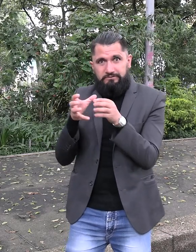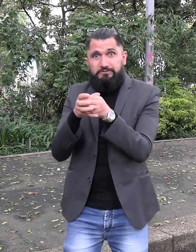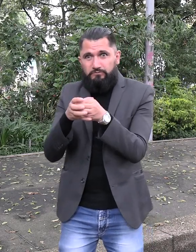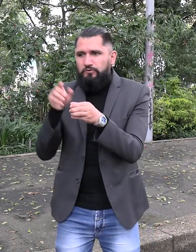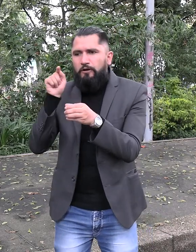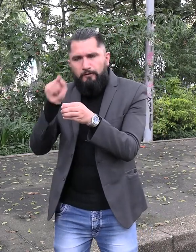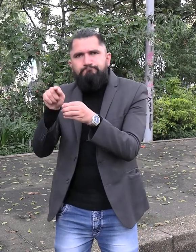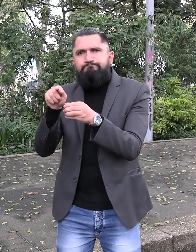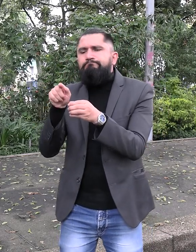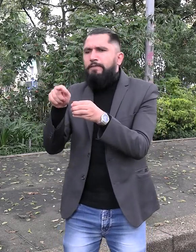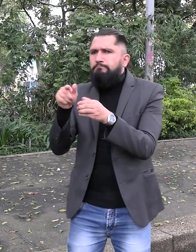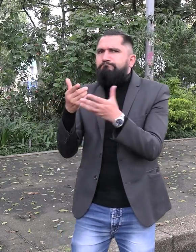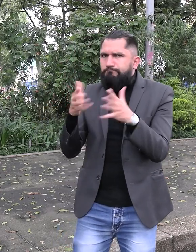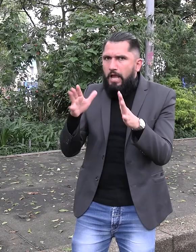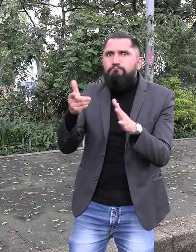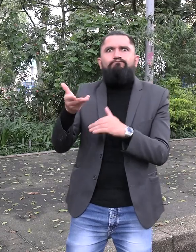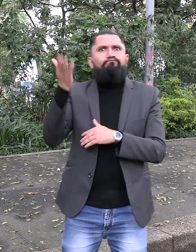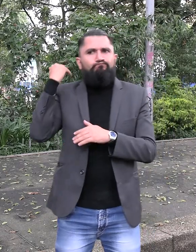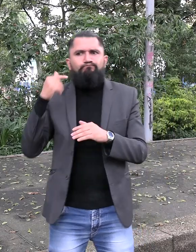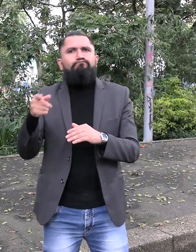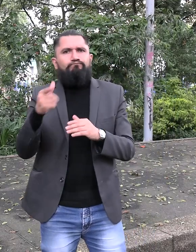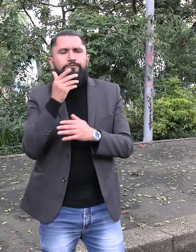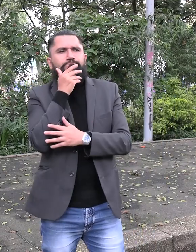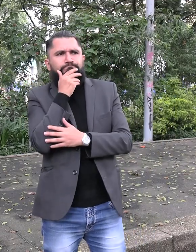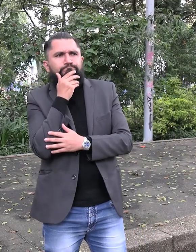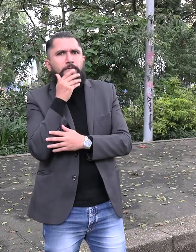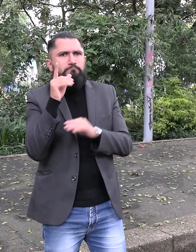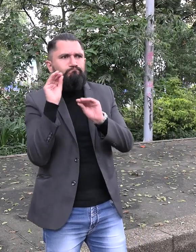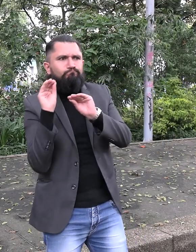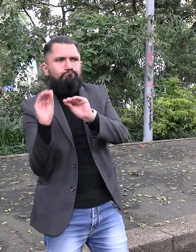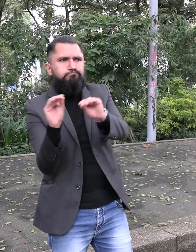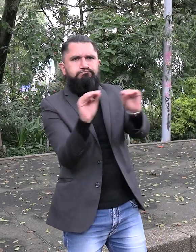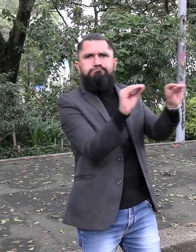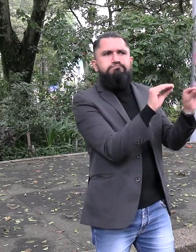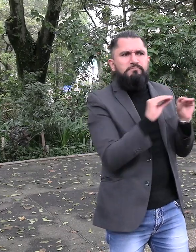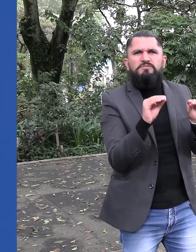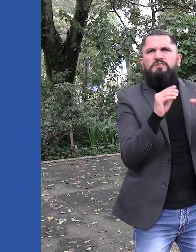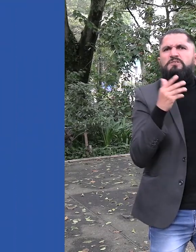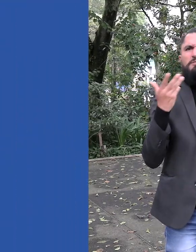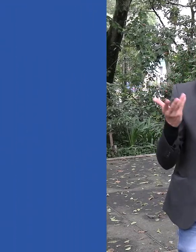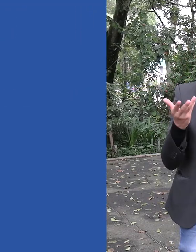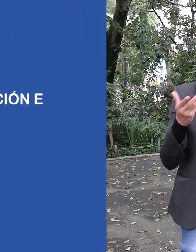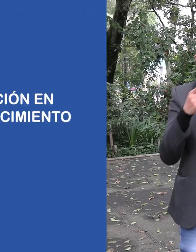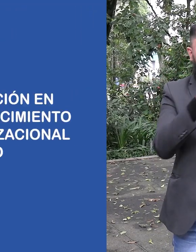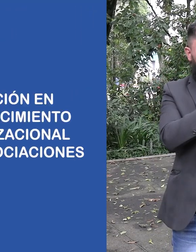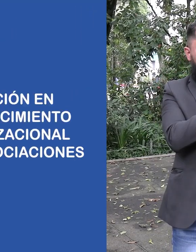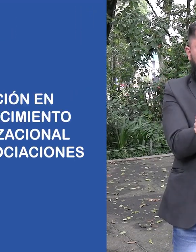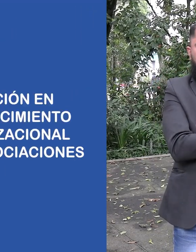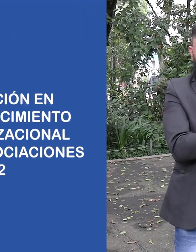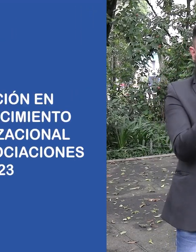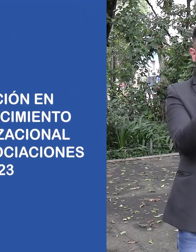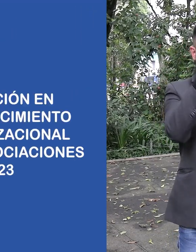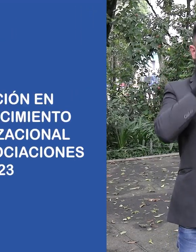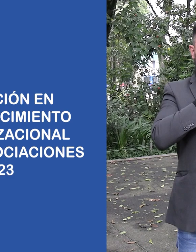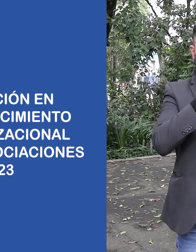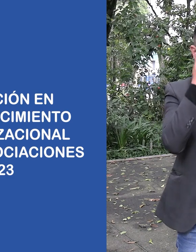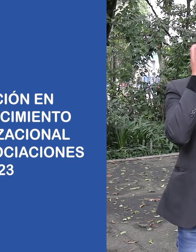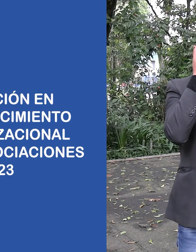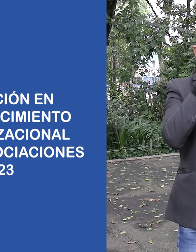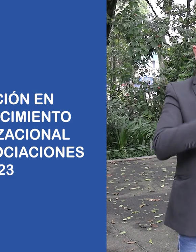realizó el curso de Formación en Fortalecimiento